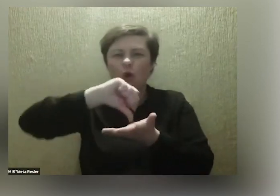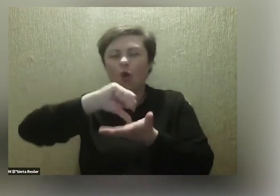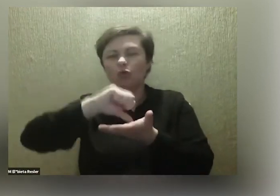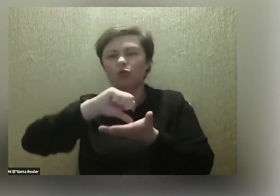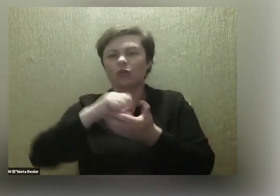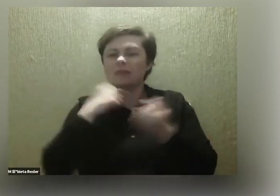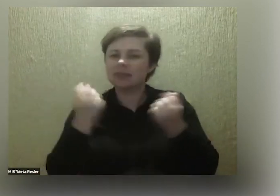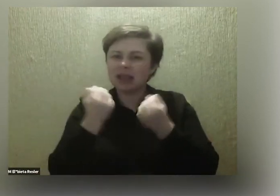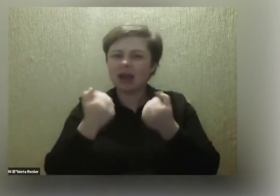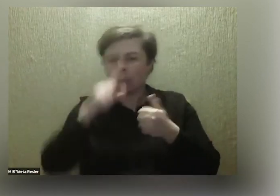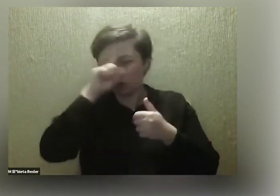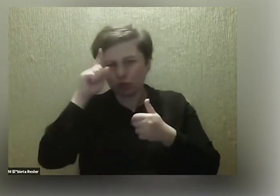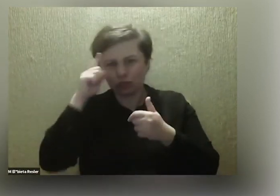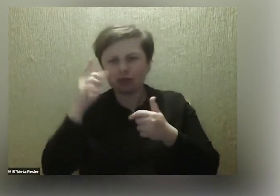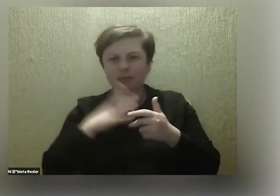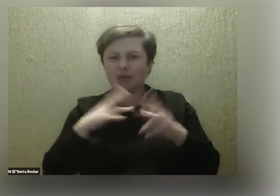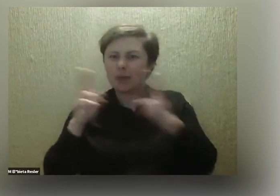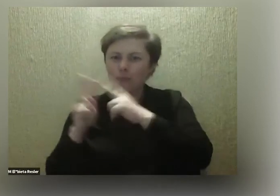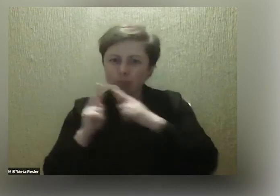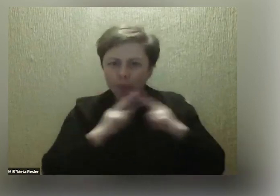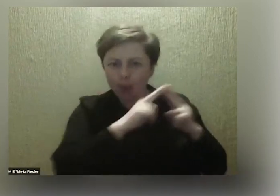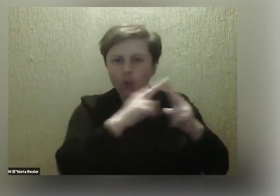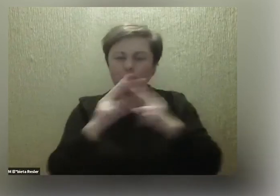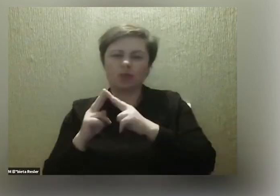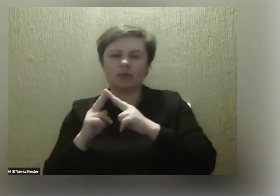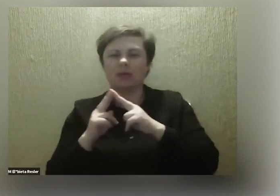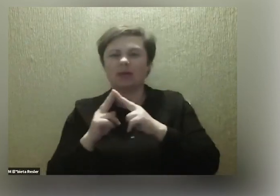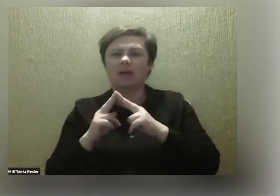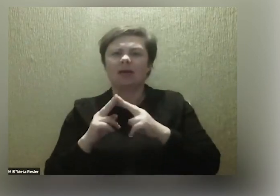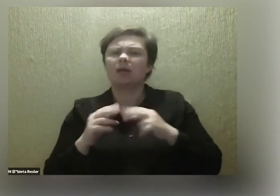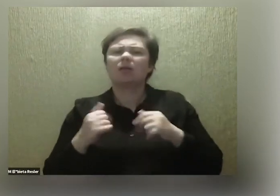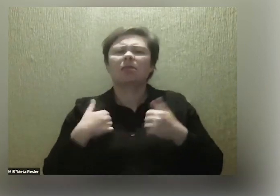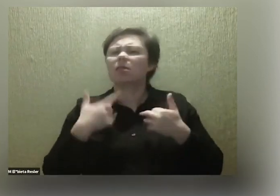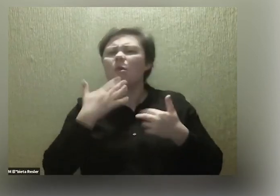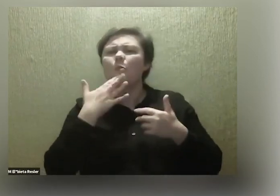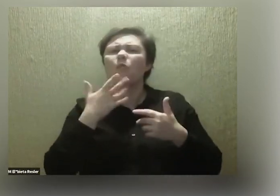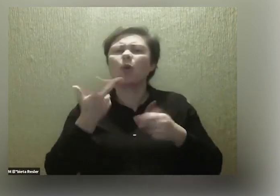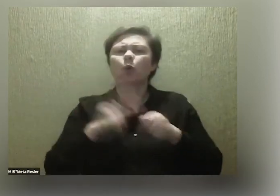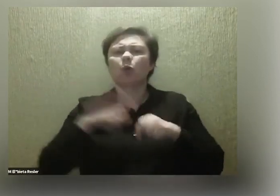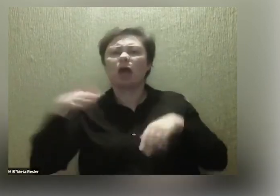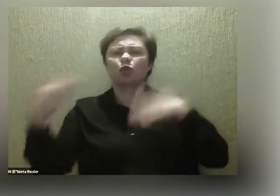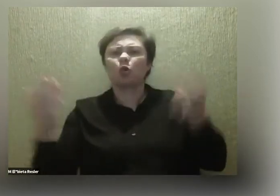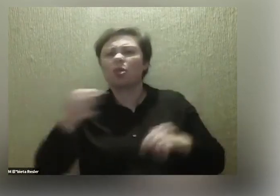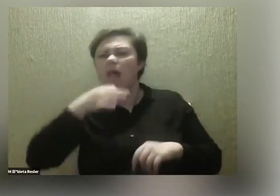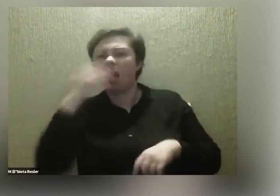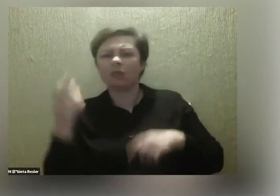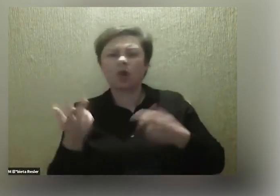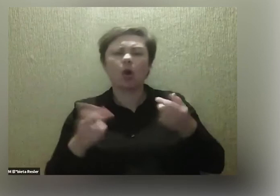się gdzieś tam opowiadać po którejś ze stron. No widzisz też tę